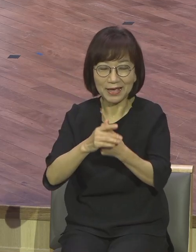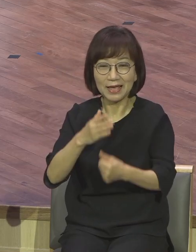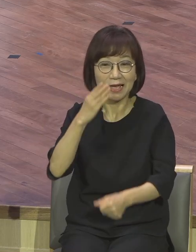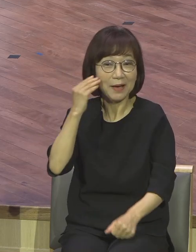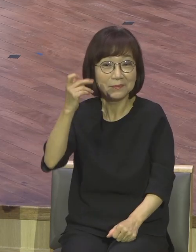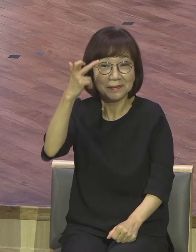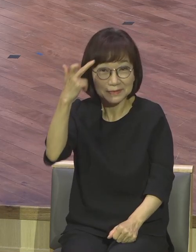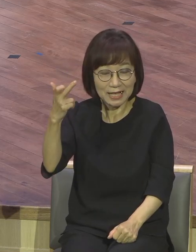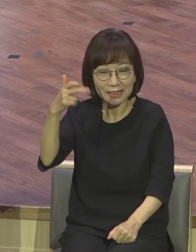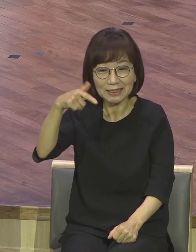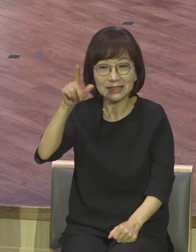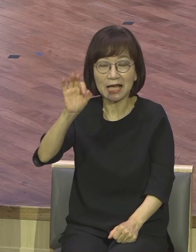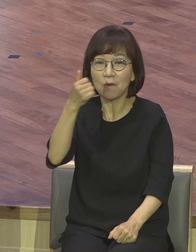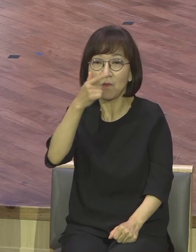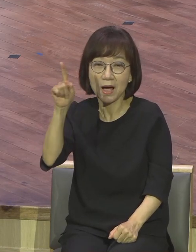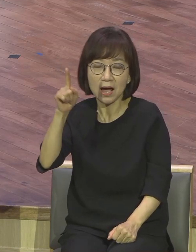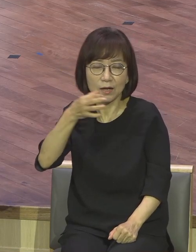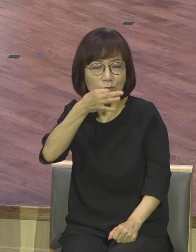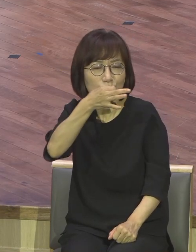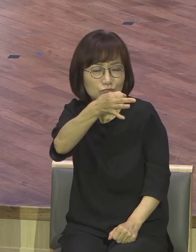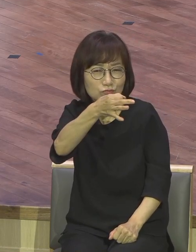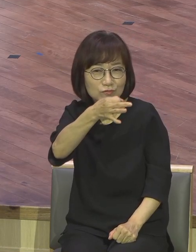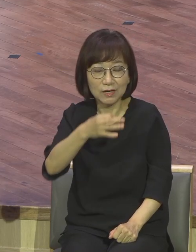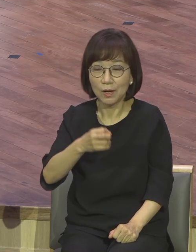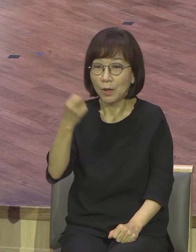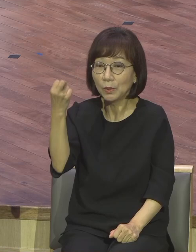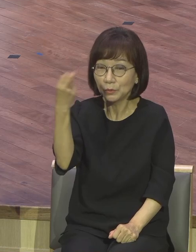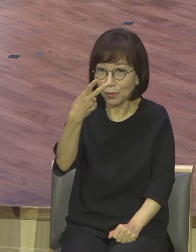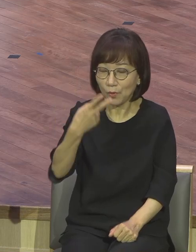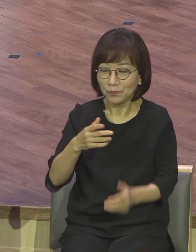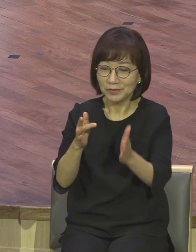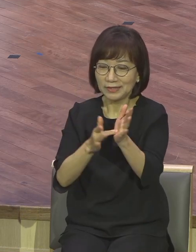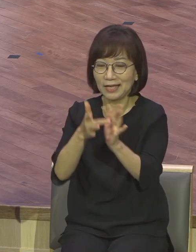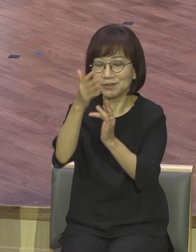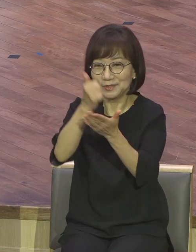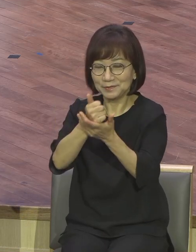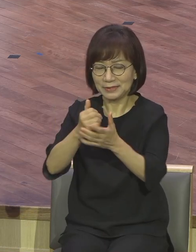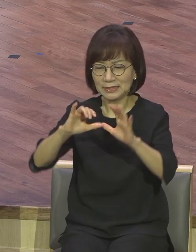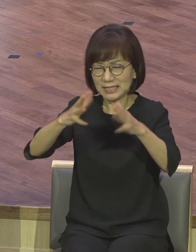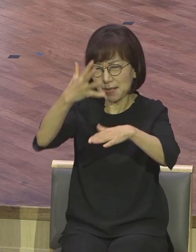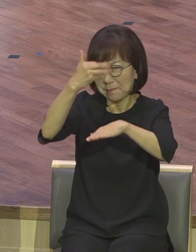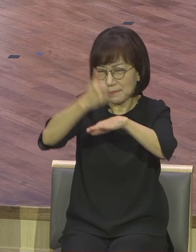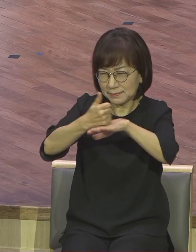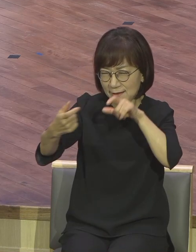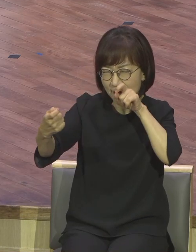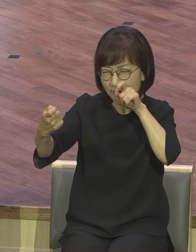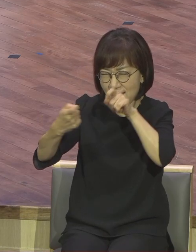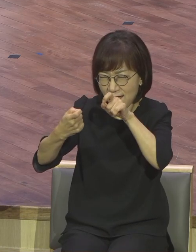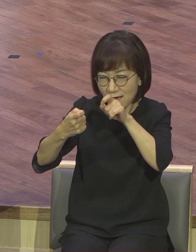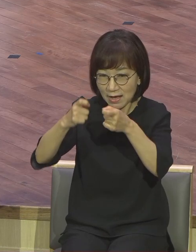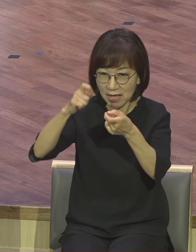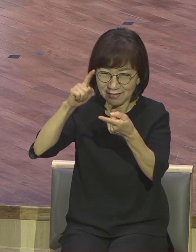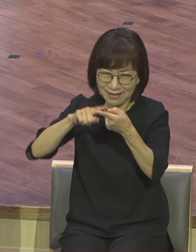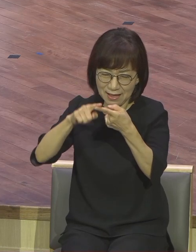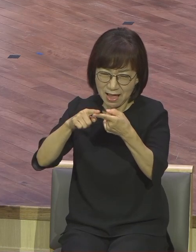말하기도 하고 종말에 대해서 아주 집중적으로 기록했다라고 해서